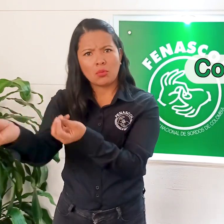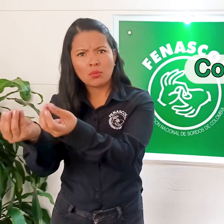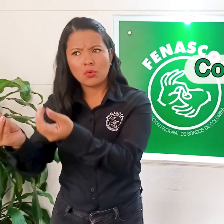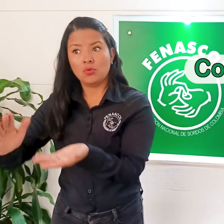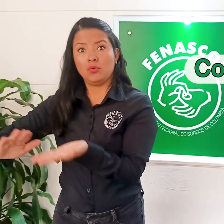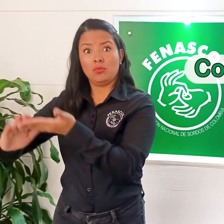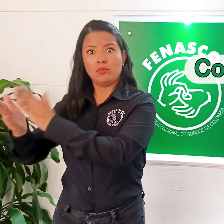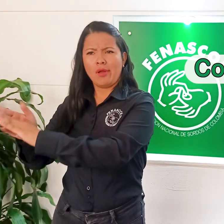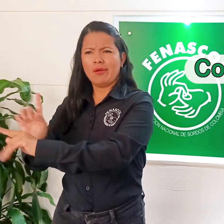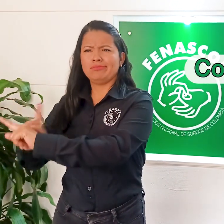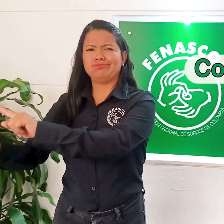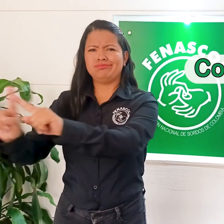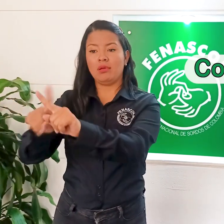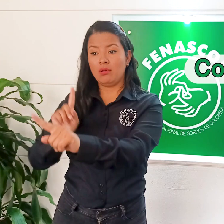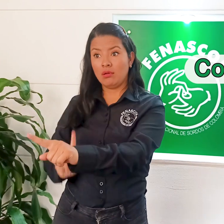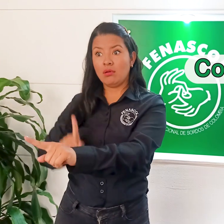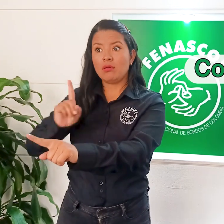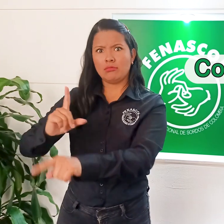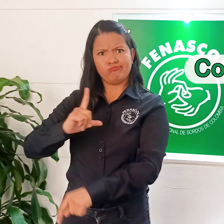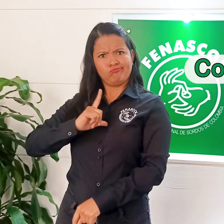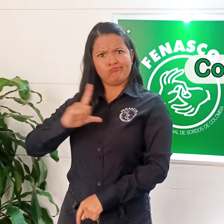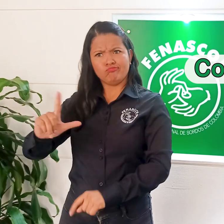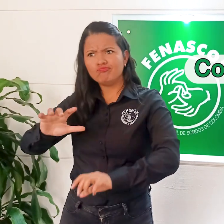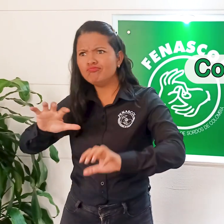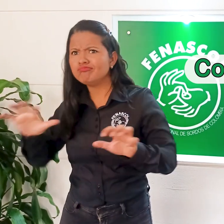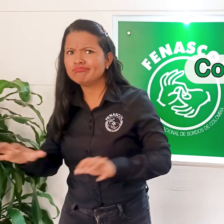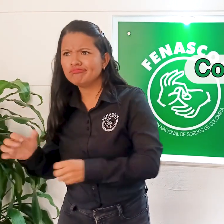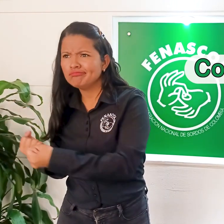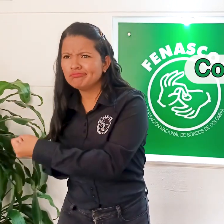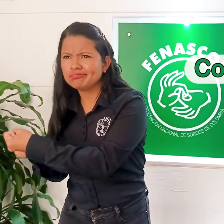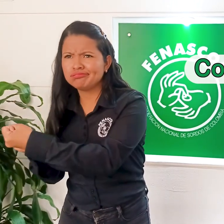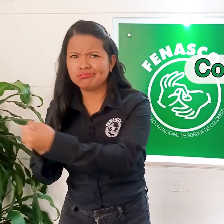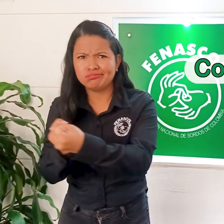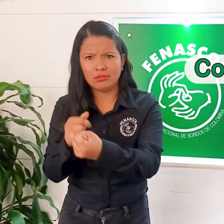Liderazgo organizacional y comunitario